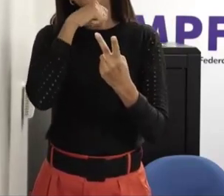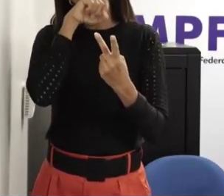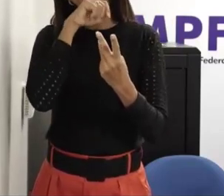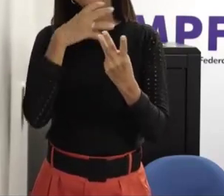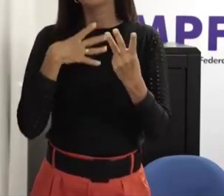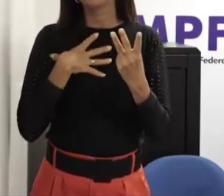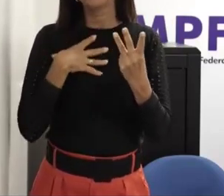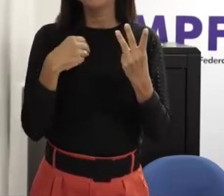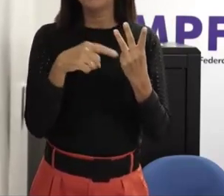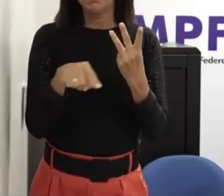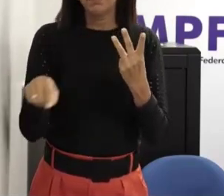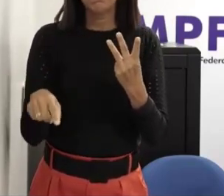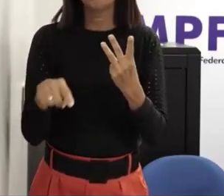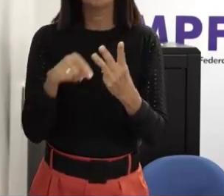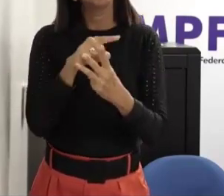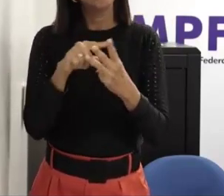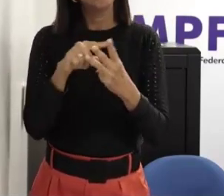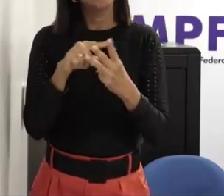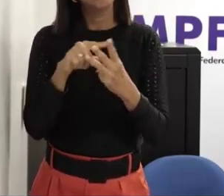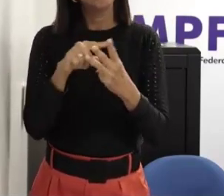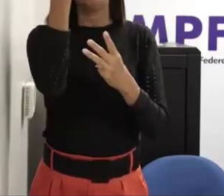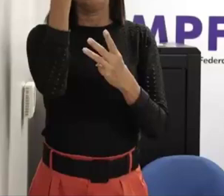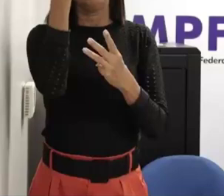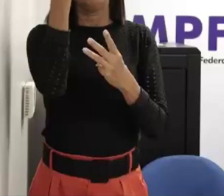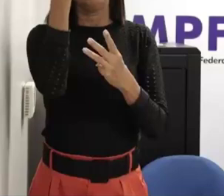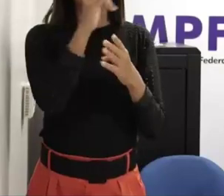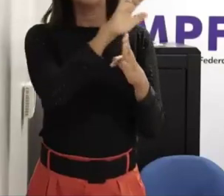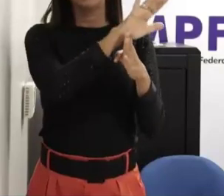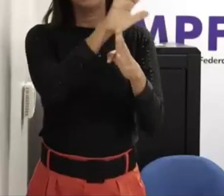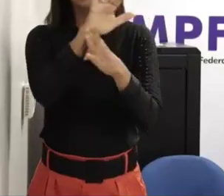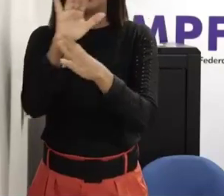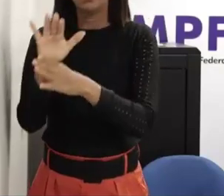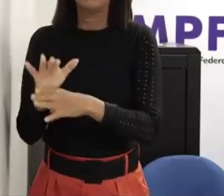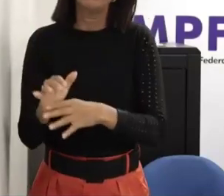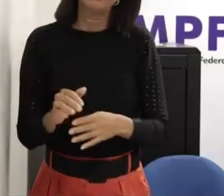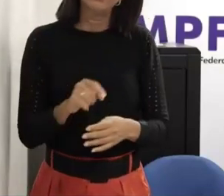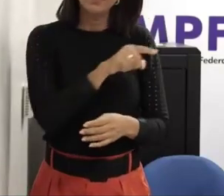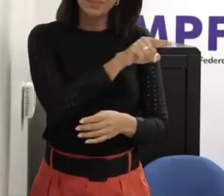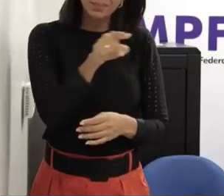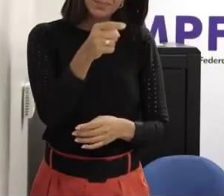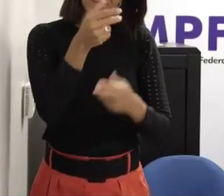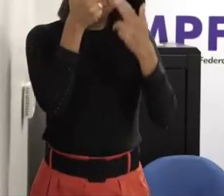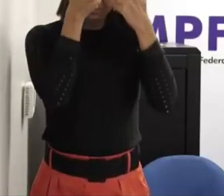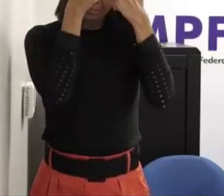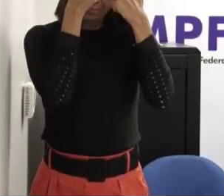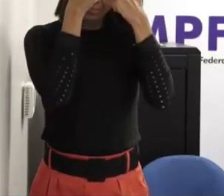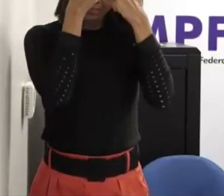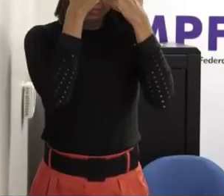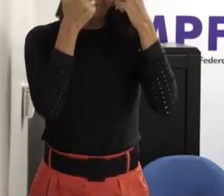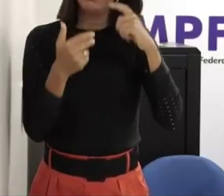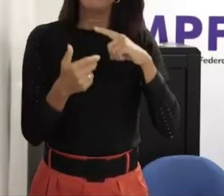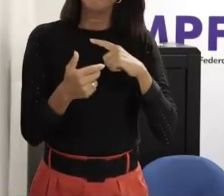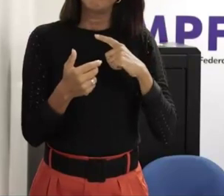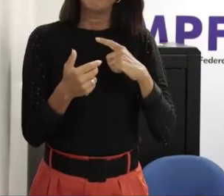pra ele é um conflito terrível ele também precisa trabalhar nele essas questões né você contar o seu